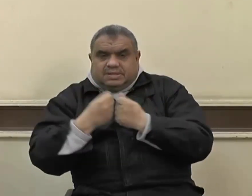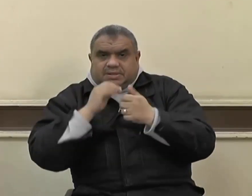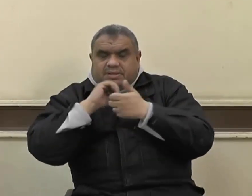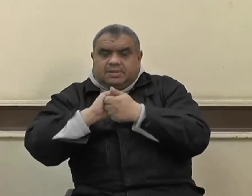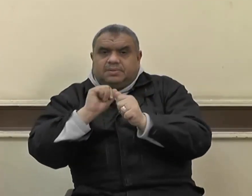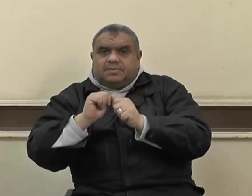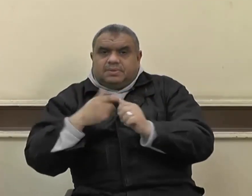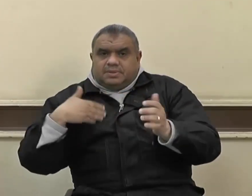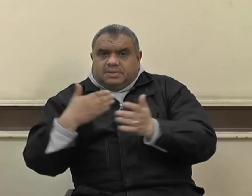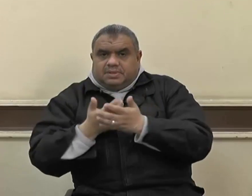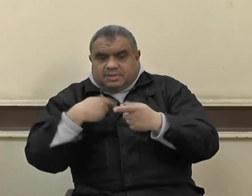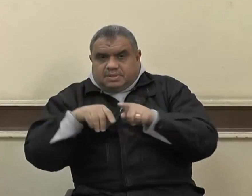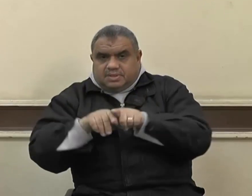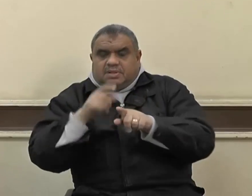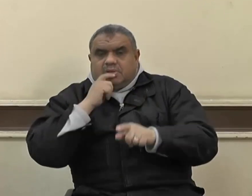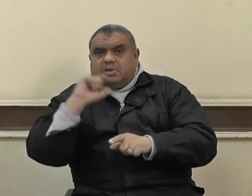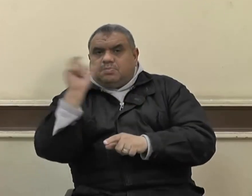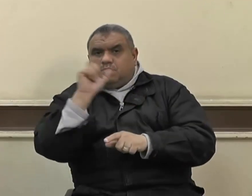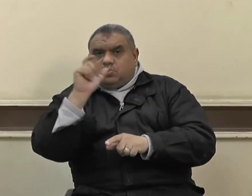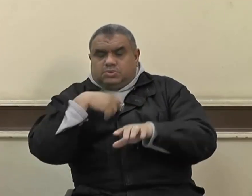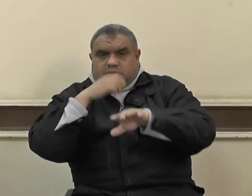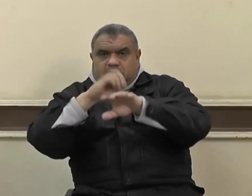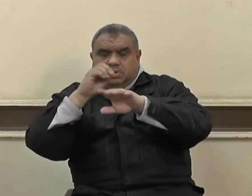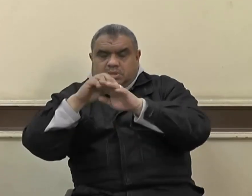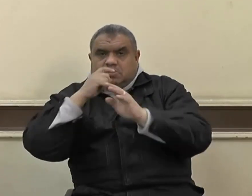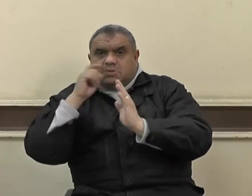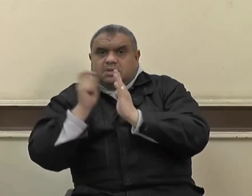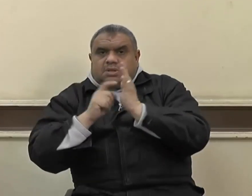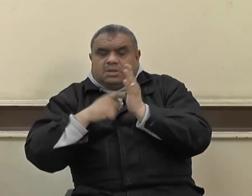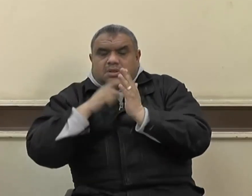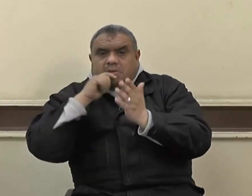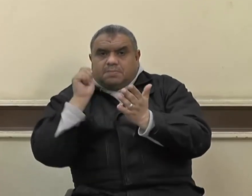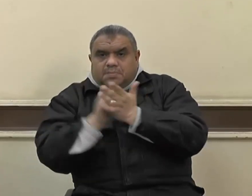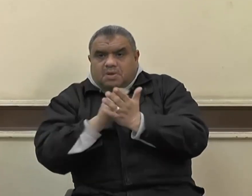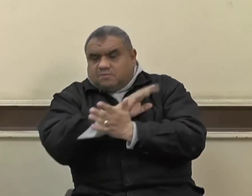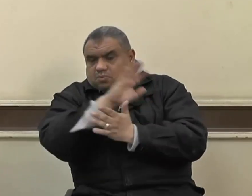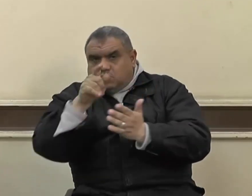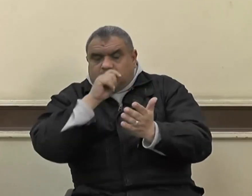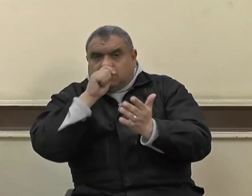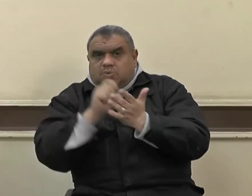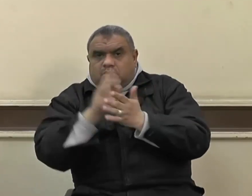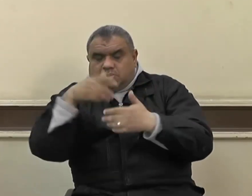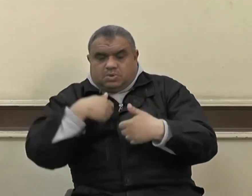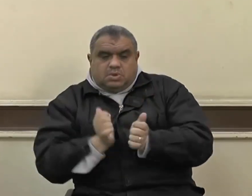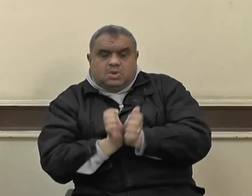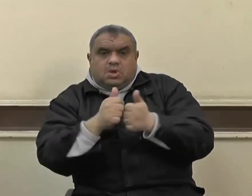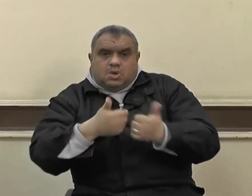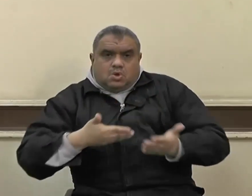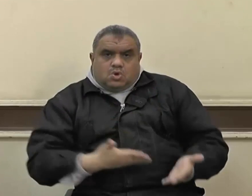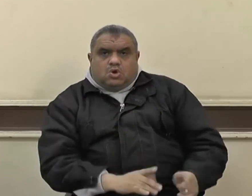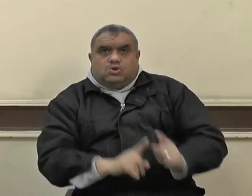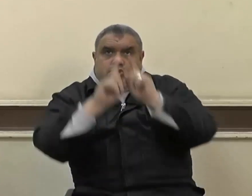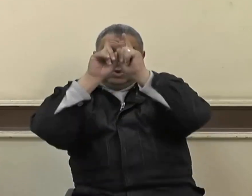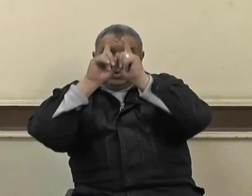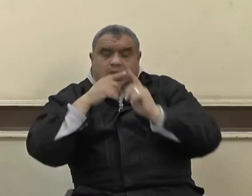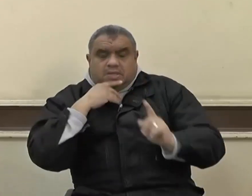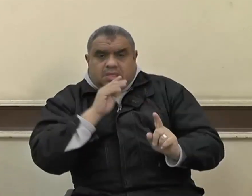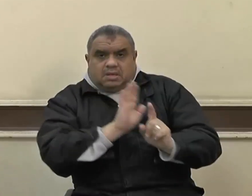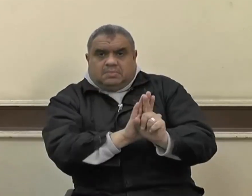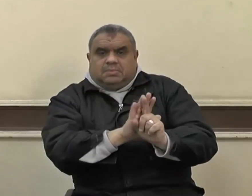يحتاجون إليه فينال بذلك مثل أجر الشهادة كما أن رعاية أسر الشهداء تعد